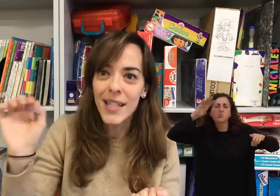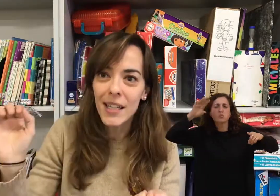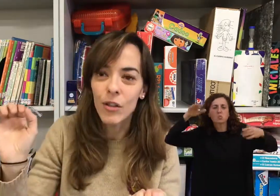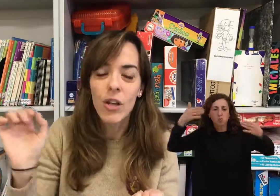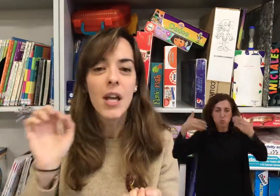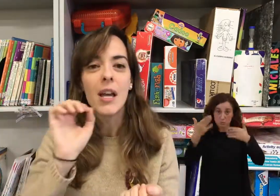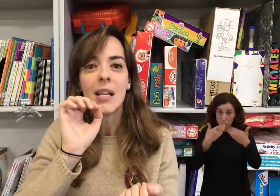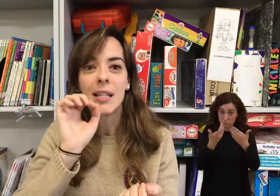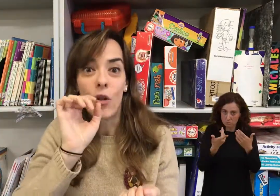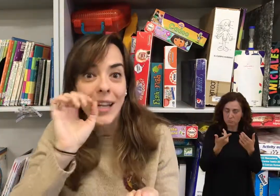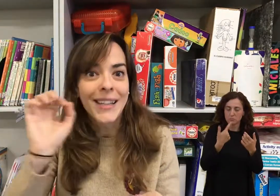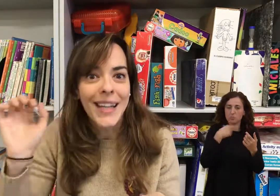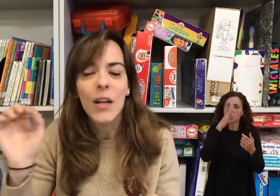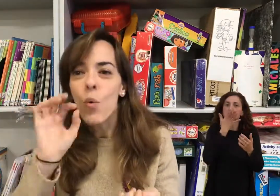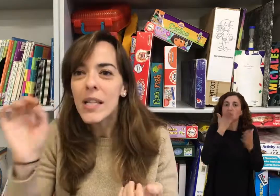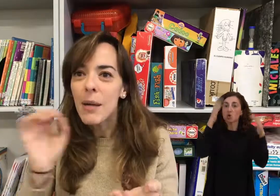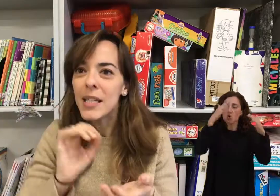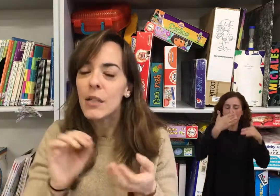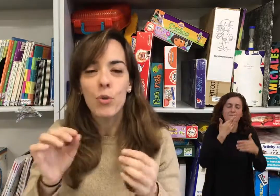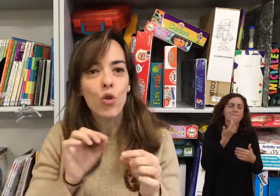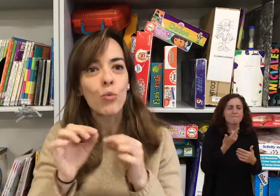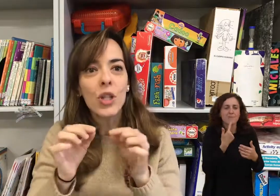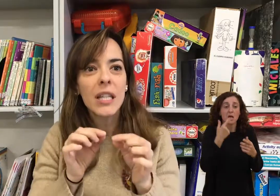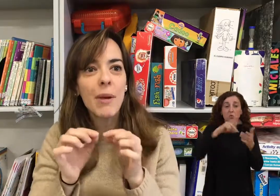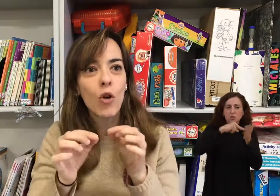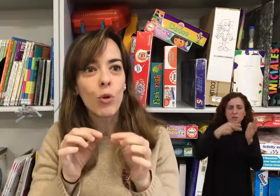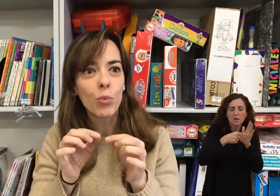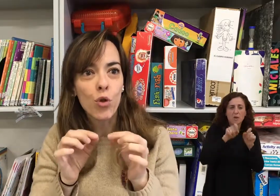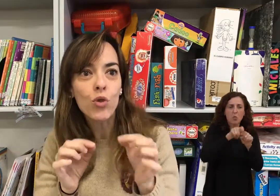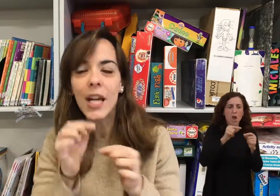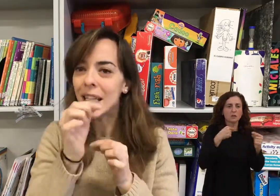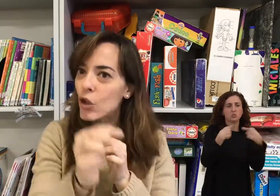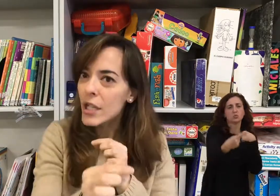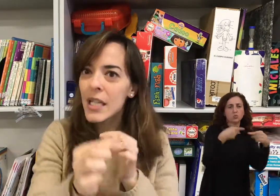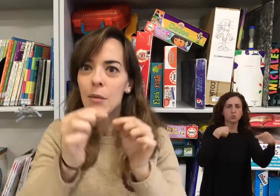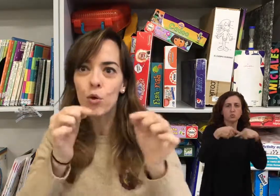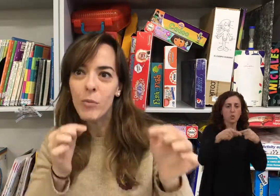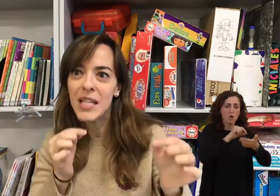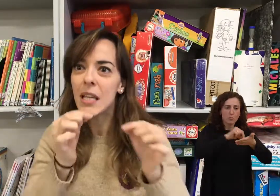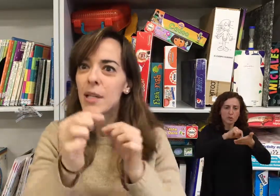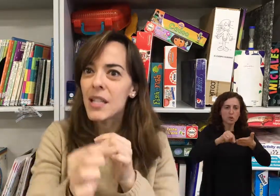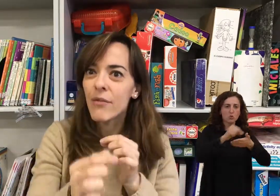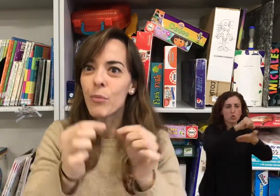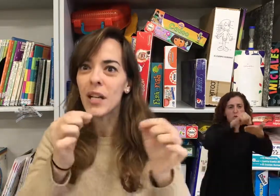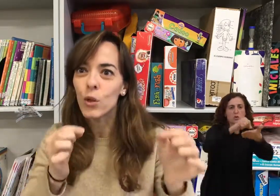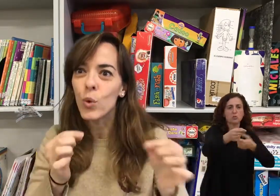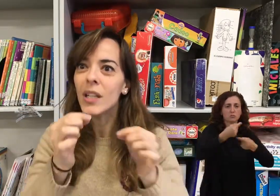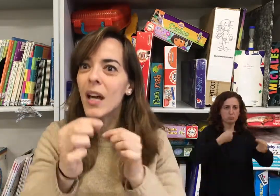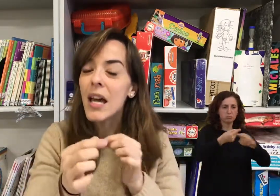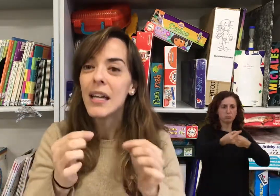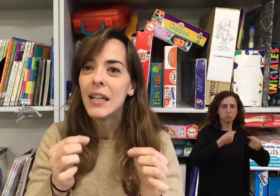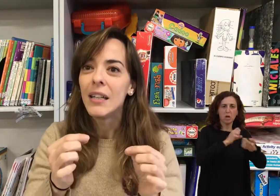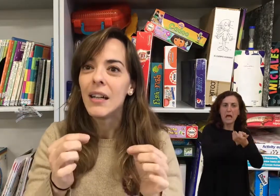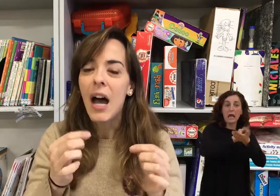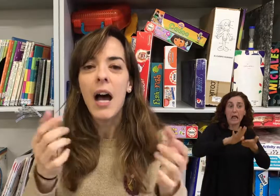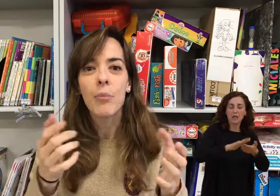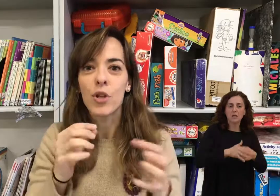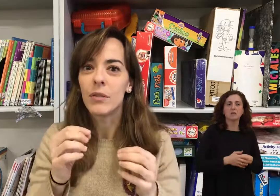signo. Se lo deletrearía en WhatsApp, sí, pues como un sistema, como un chat que yo te escribo, tú me escribes, es de forma gratuita. Ah, pues,